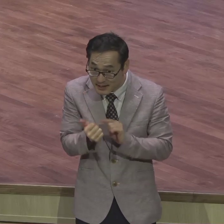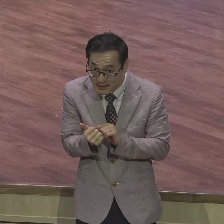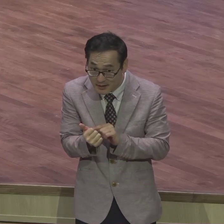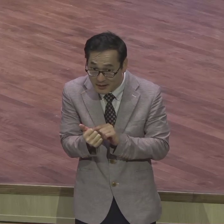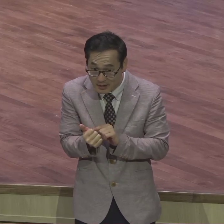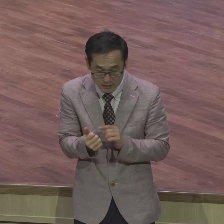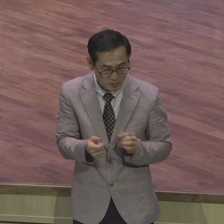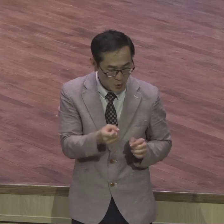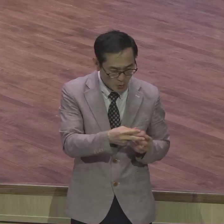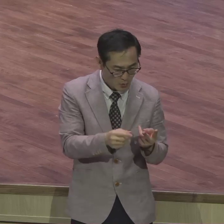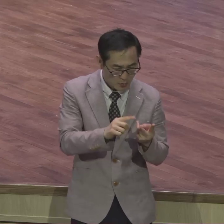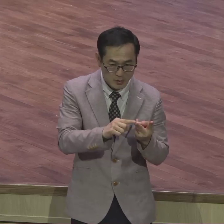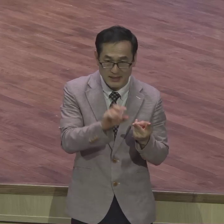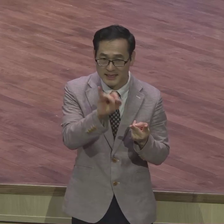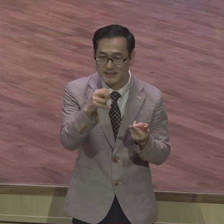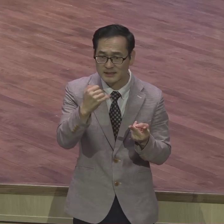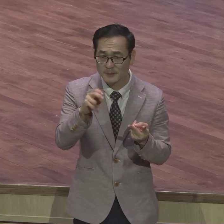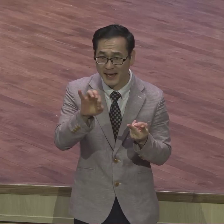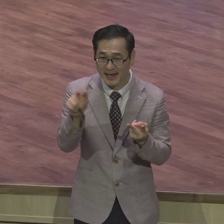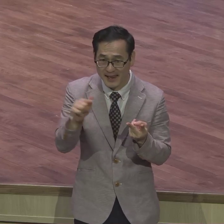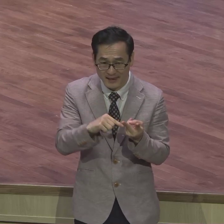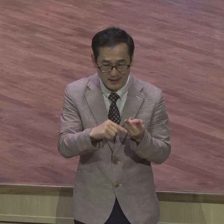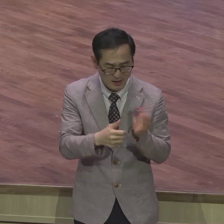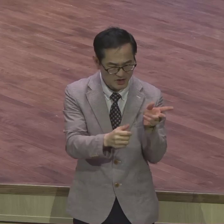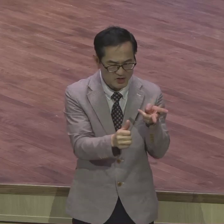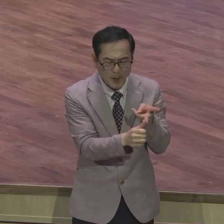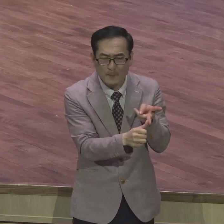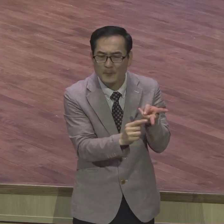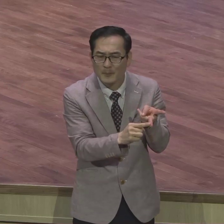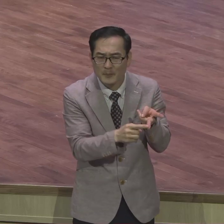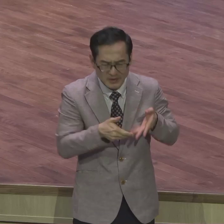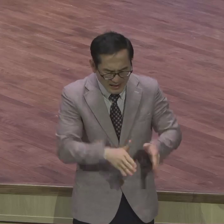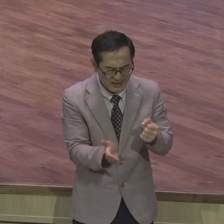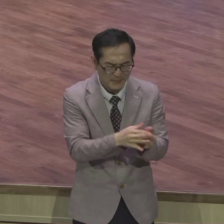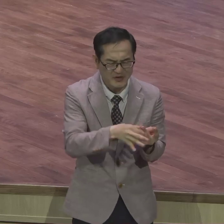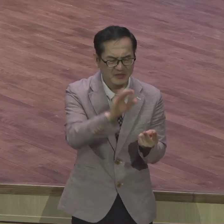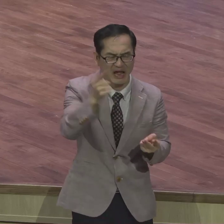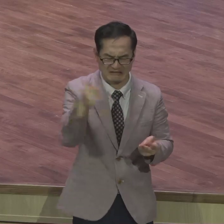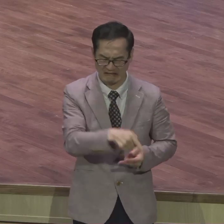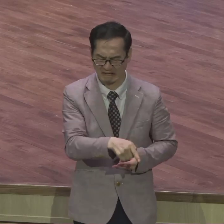에스와 야곱은 실제로 친형제 아니냐 쌍둥이